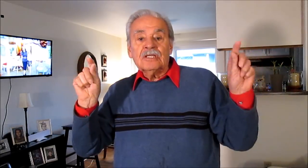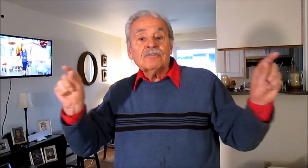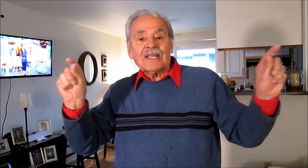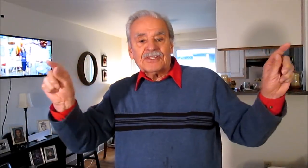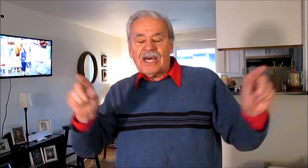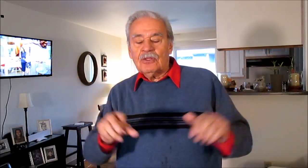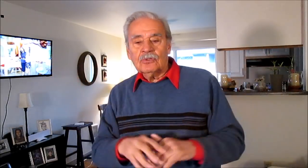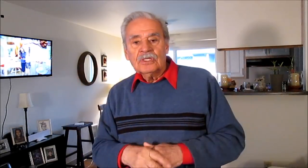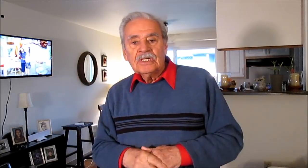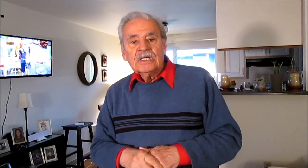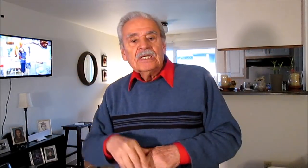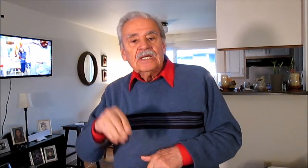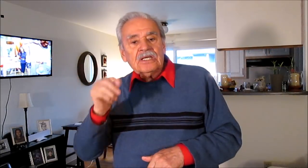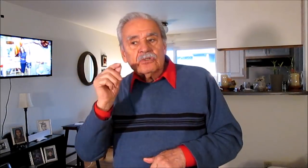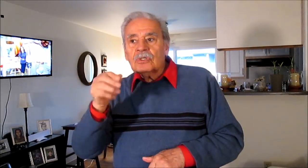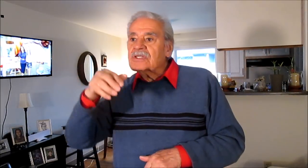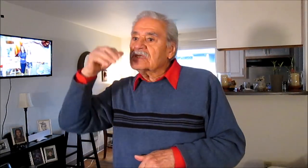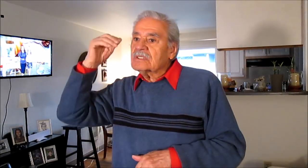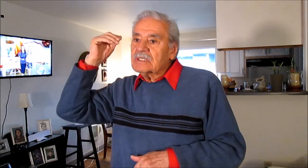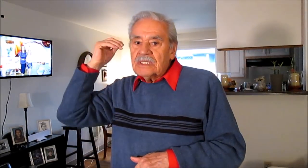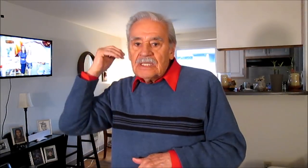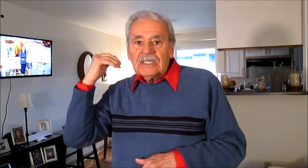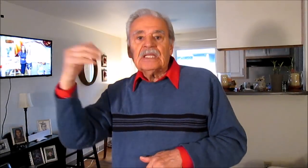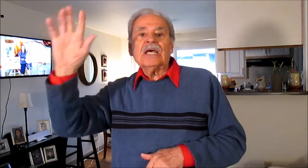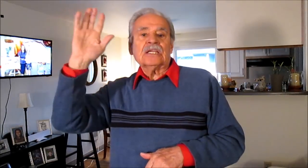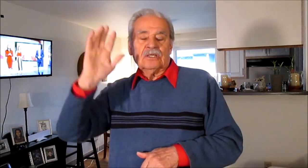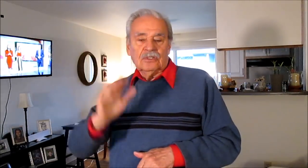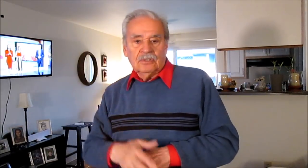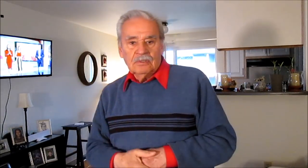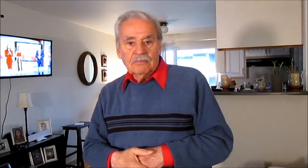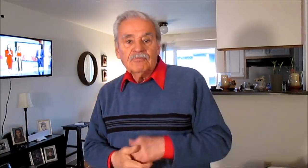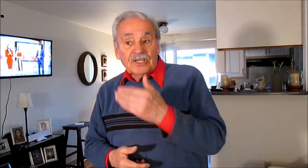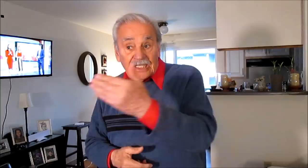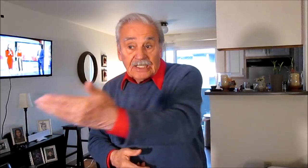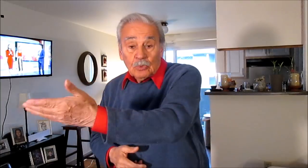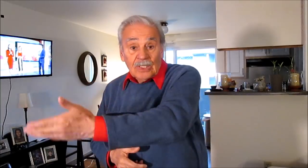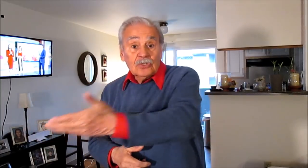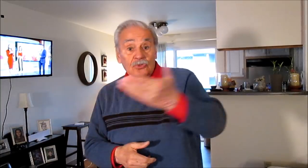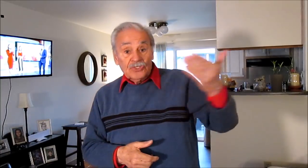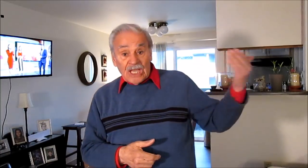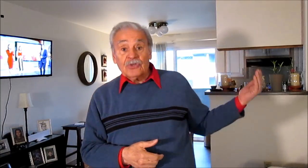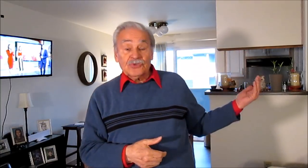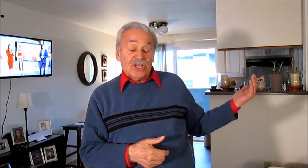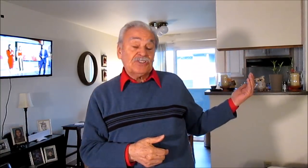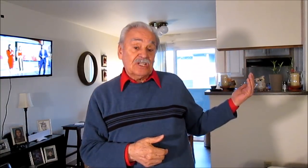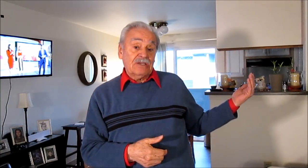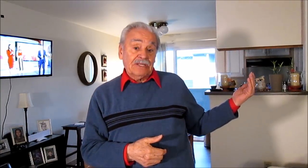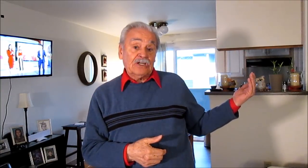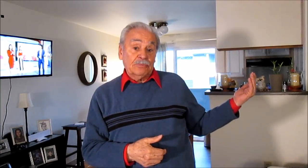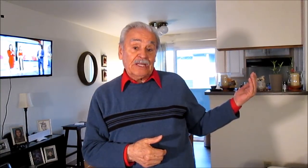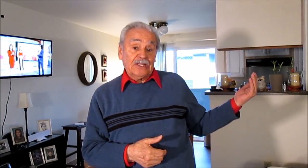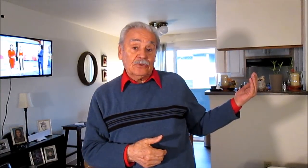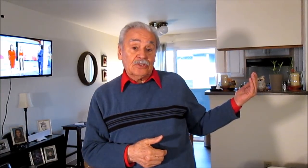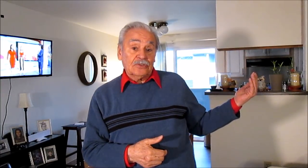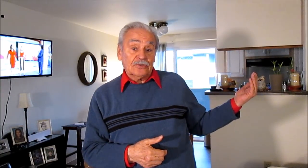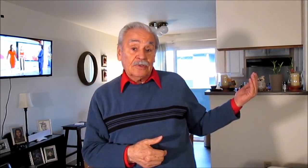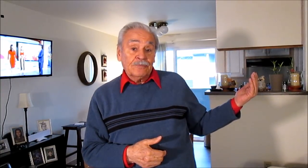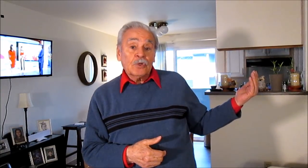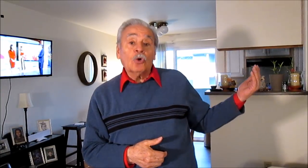disfrazados esto es eterno fíjate cuántos años hace que vienen operando estos o